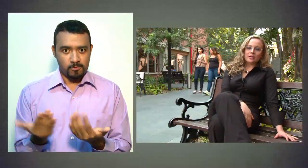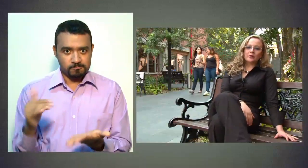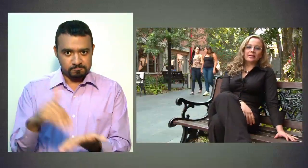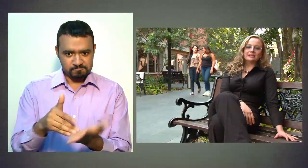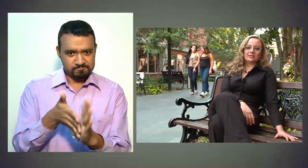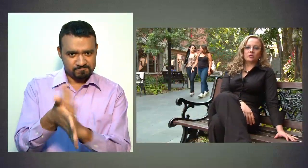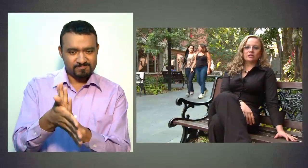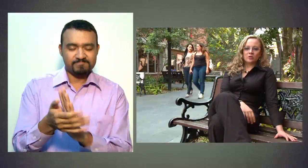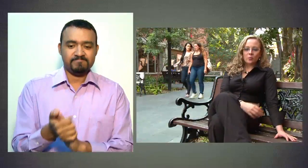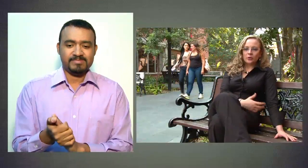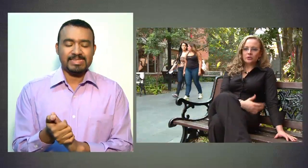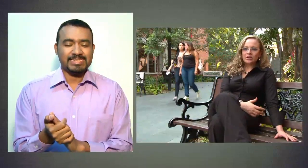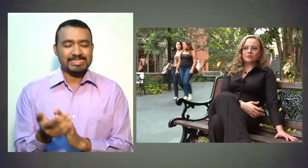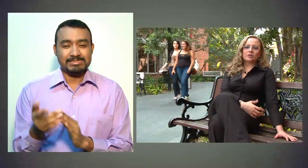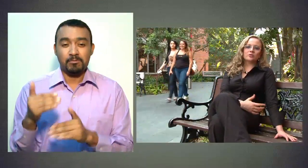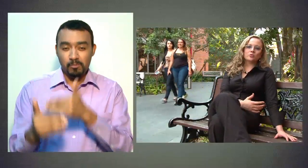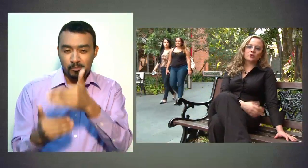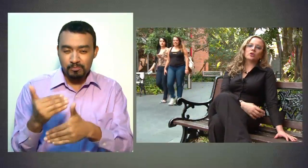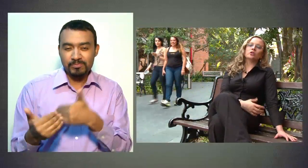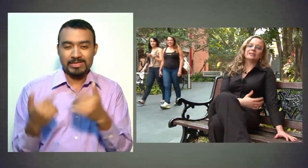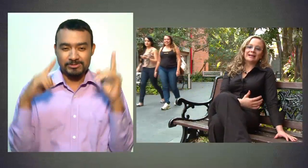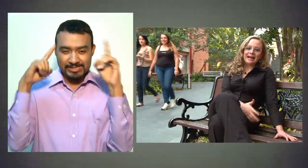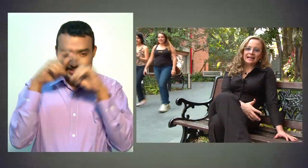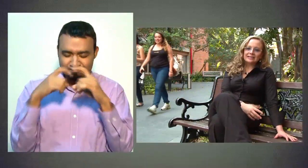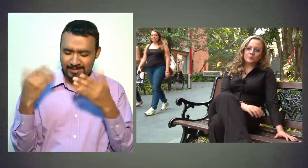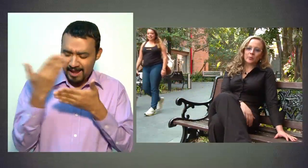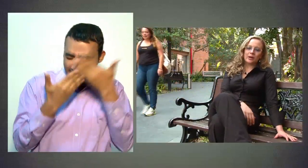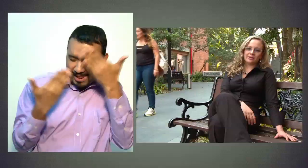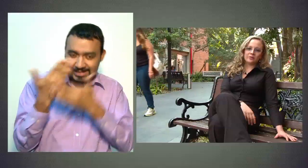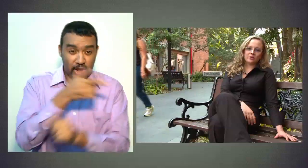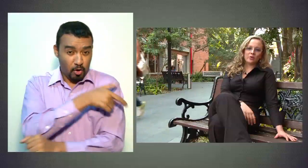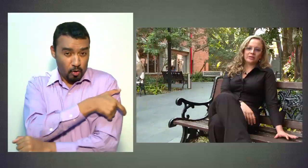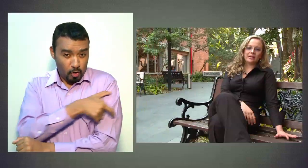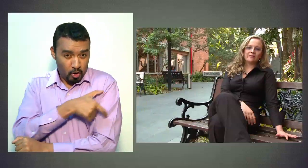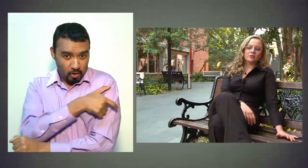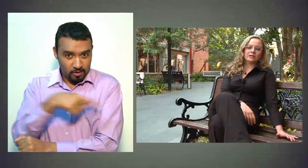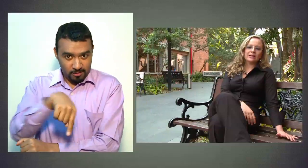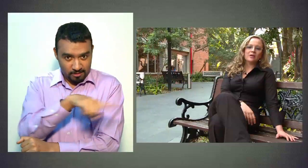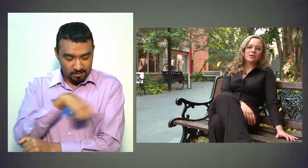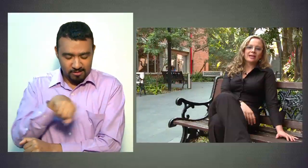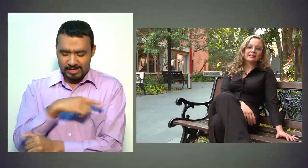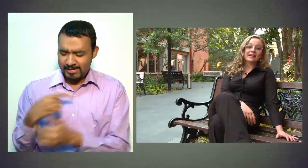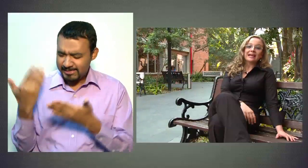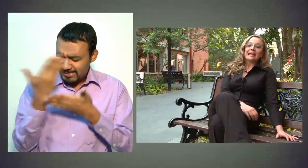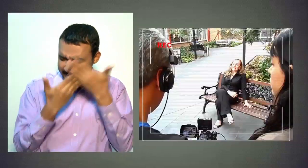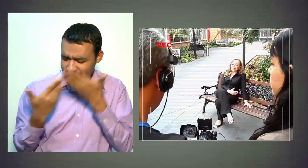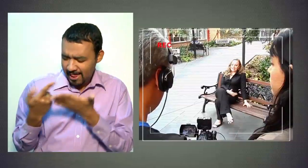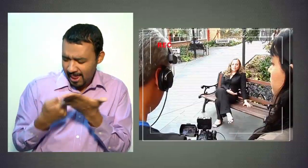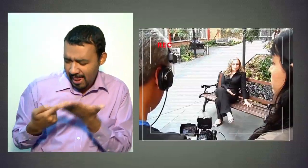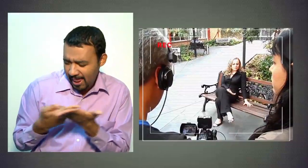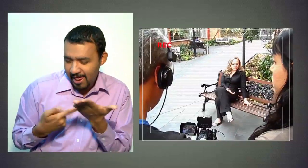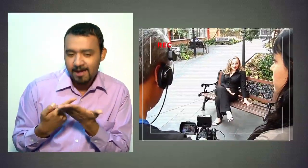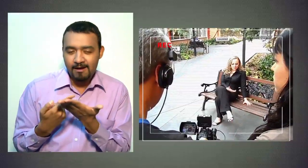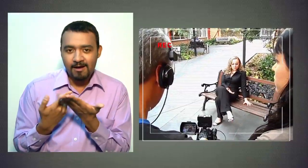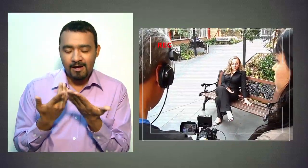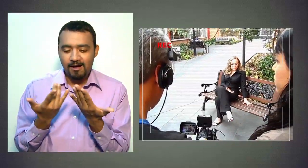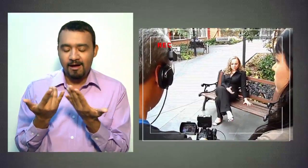televidentes, esto ha sido un proceso de discusión, de análisis por parte de nuestro Comité Defensor del Televidente y que ha tenido estos frutos